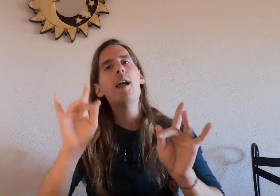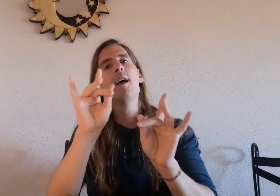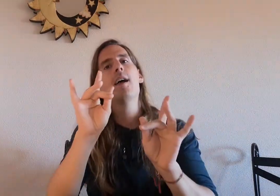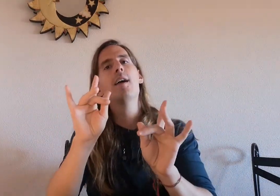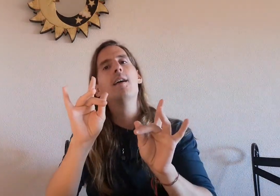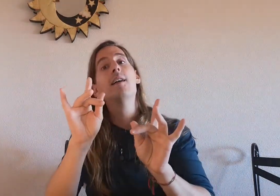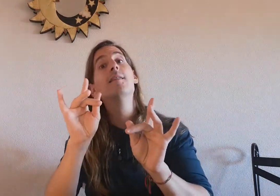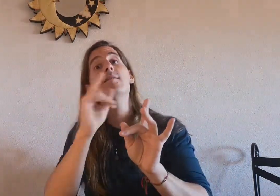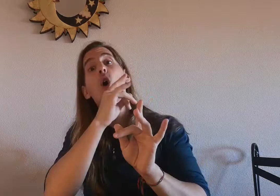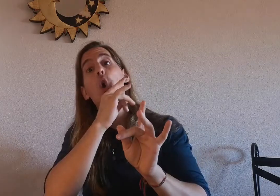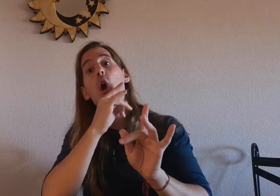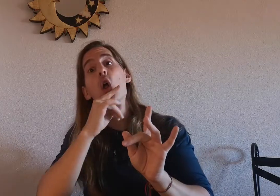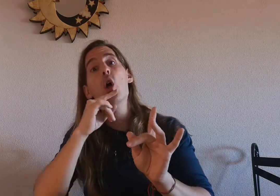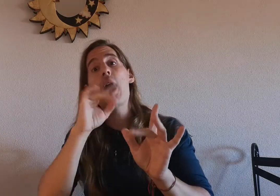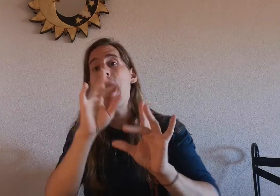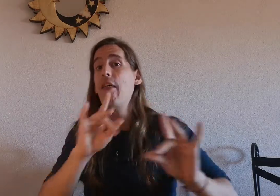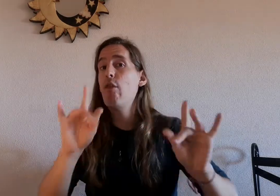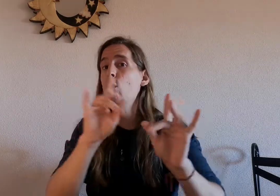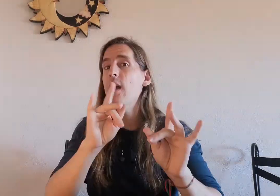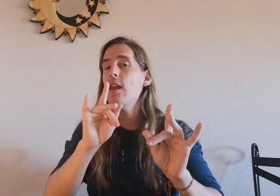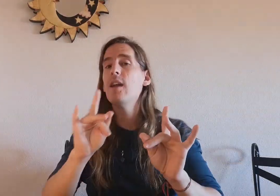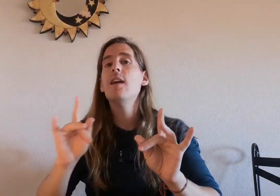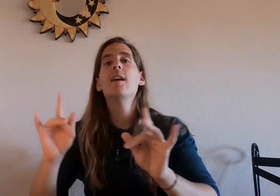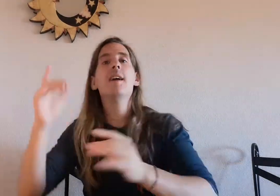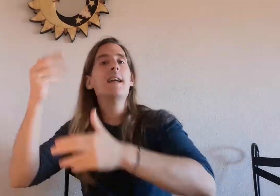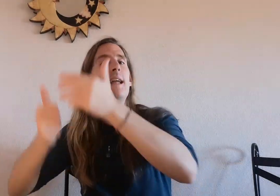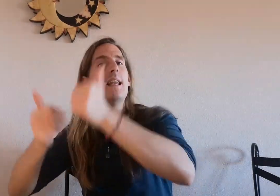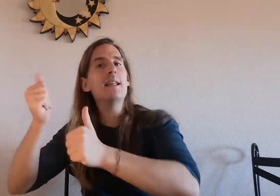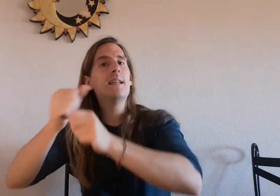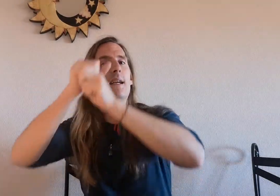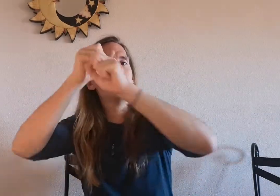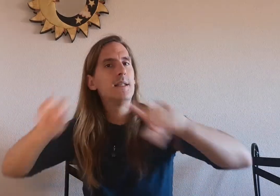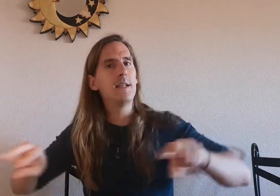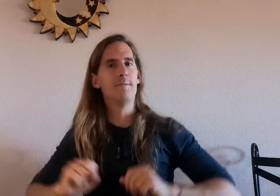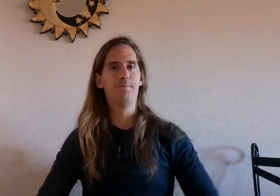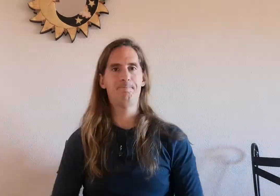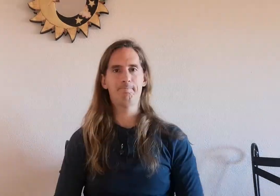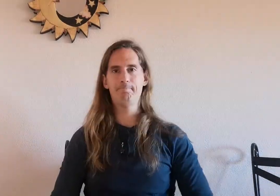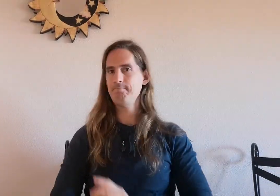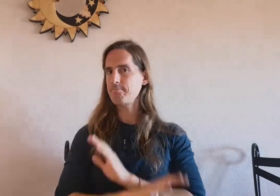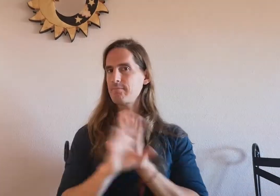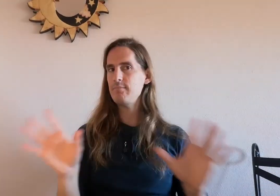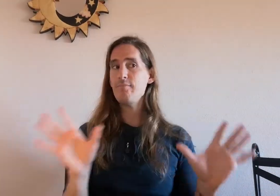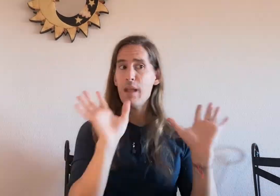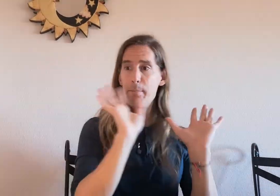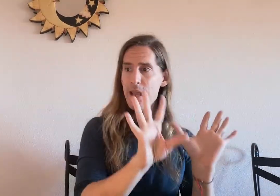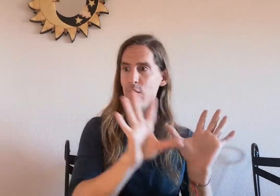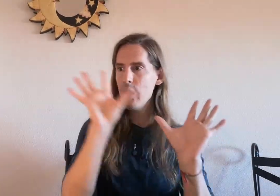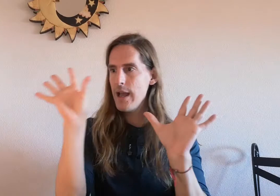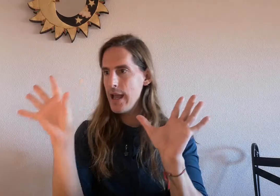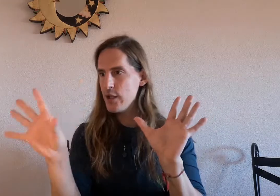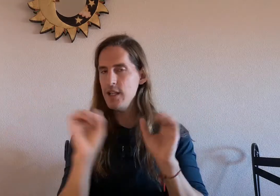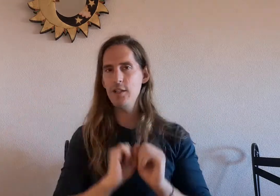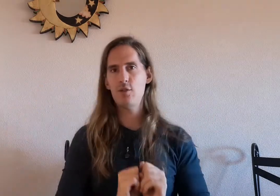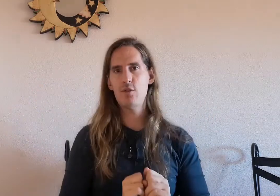azúcar y leche sí pero sin esto